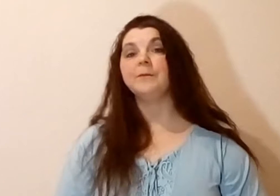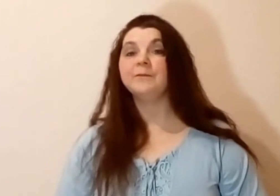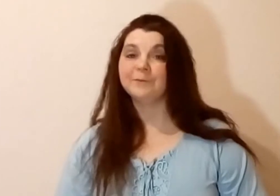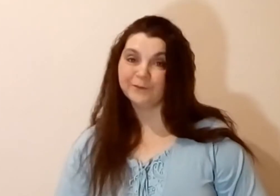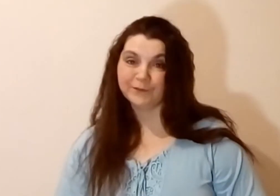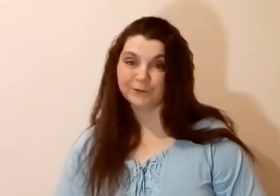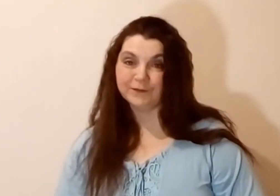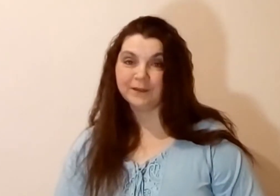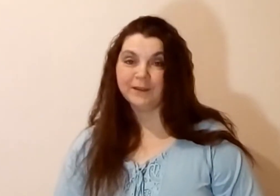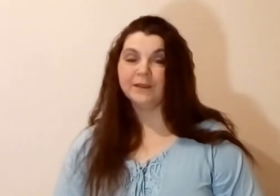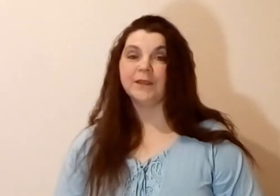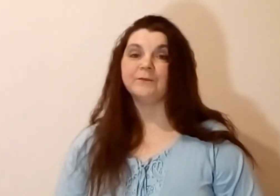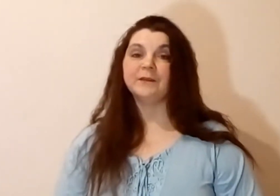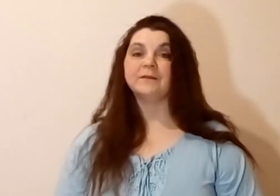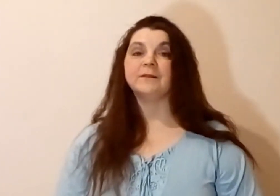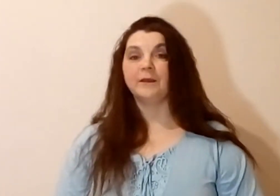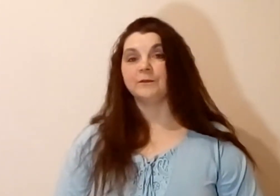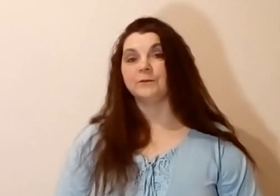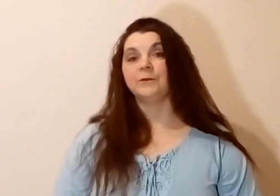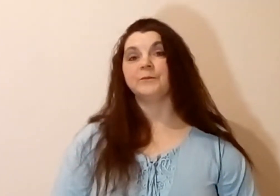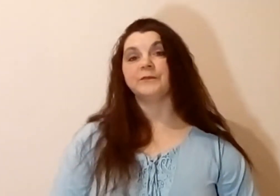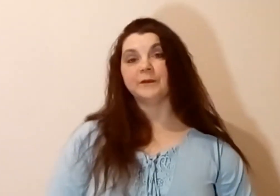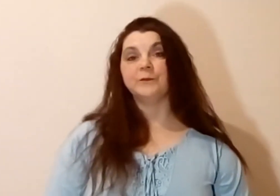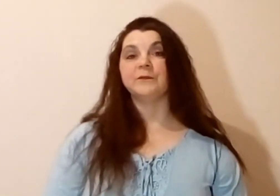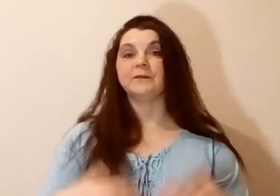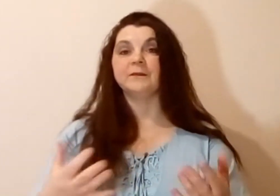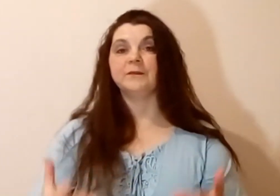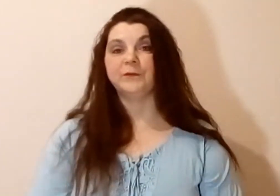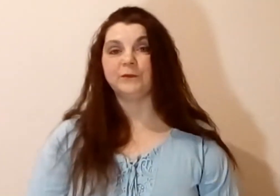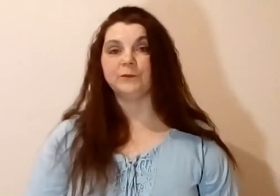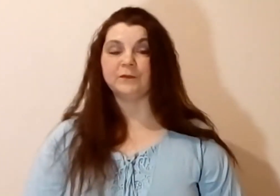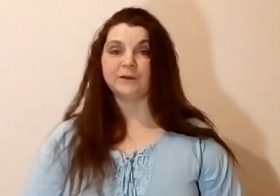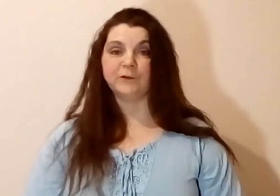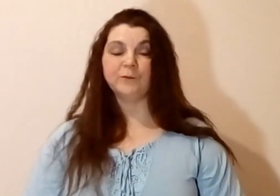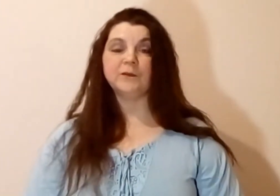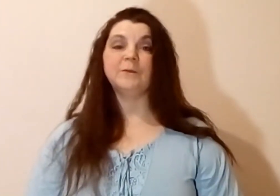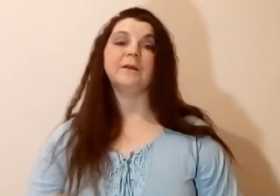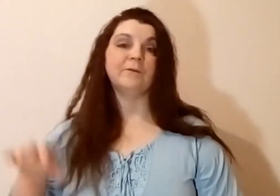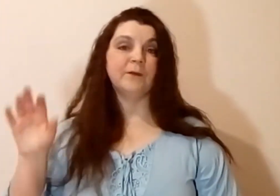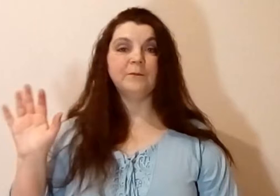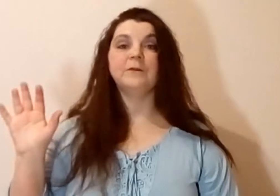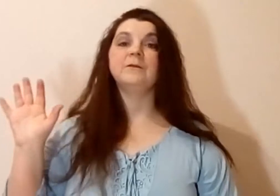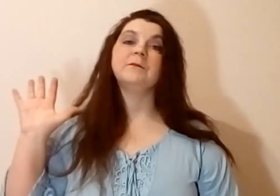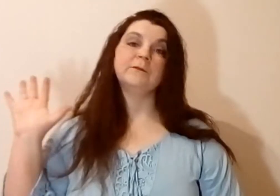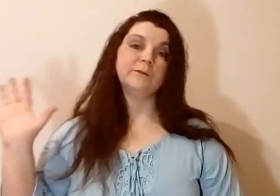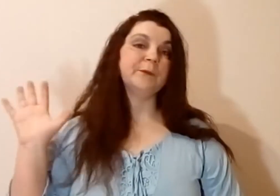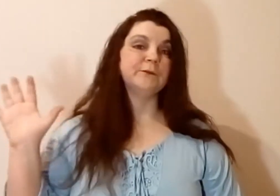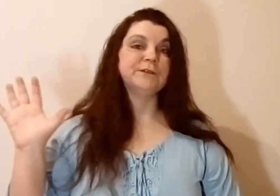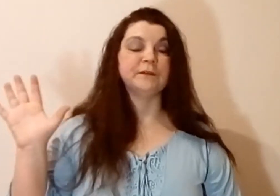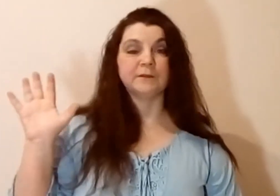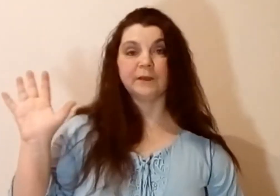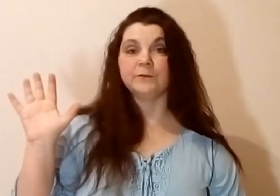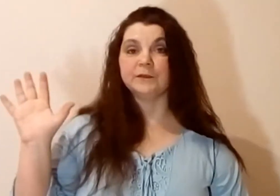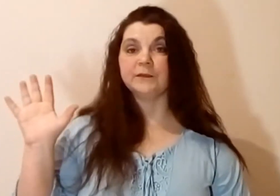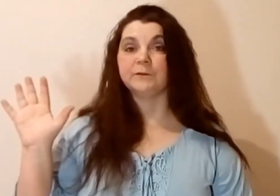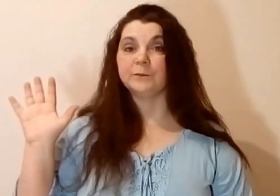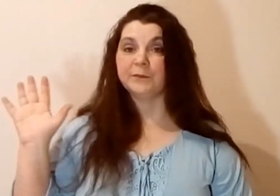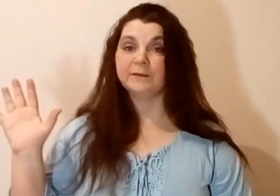повезет, и вы сразу поздоровите с пятью и с незнакомцами, и вам, ну, получите сразу вот этих вот пять